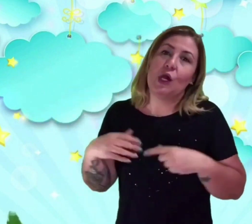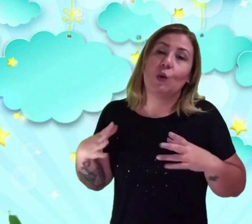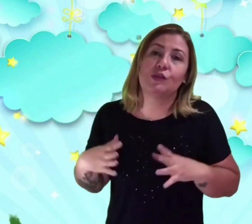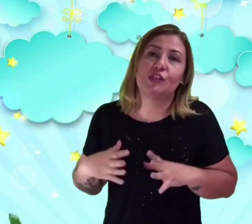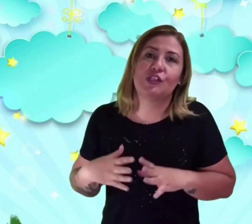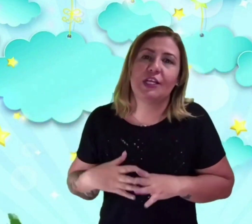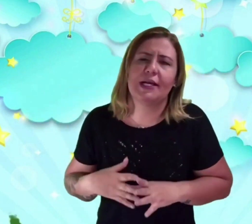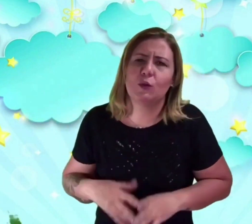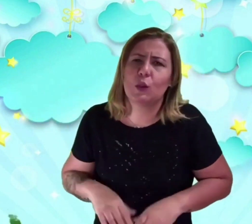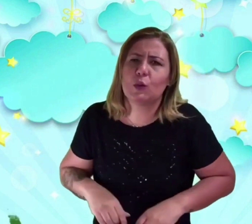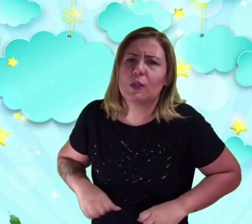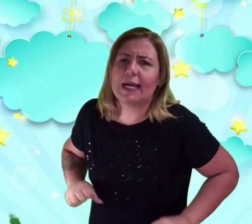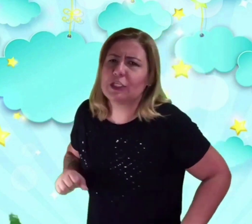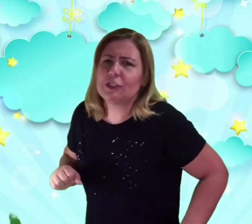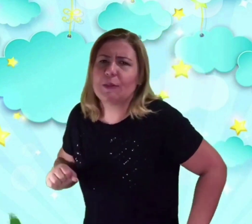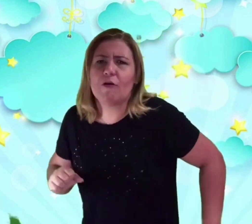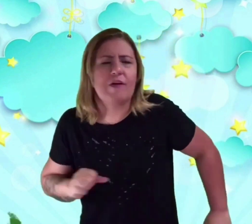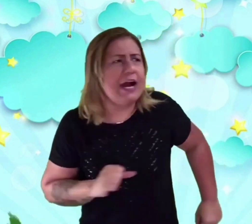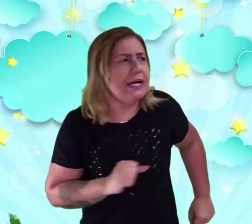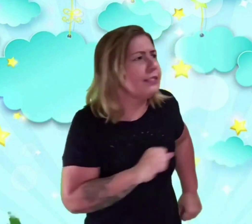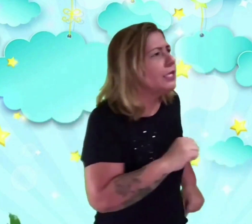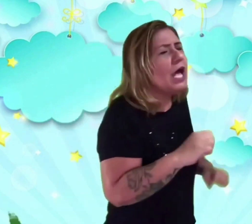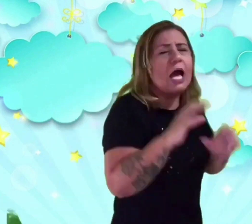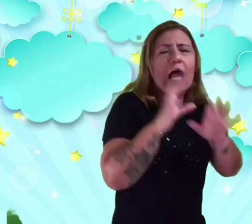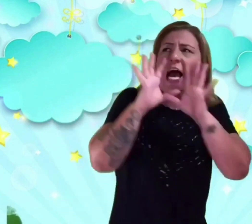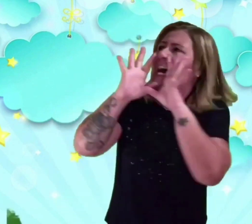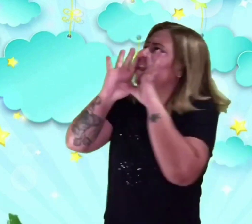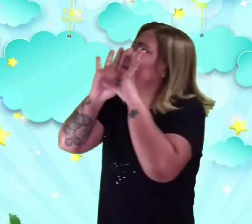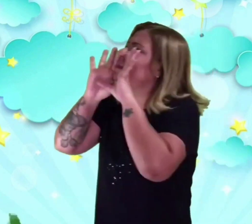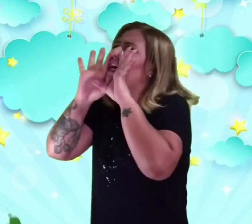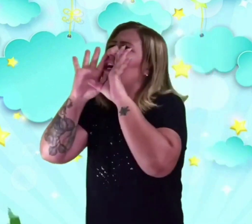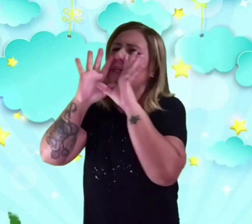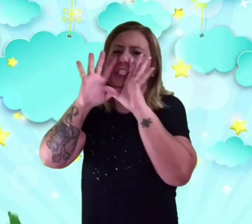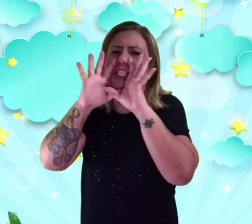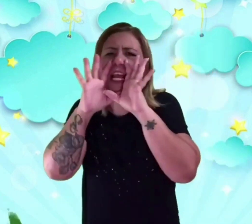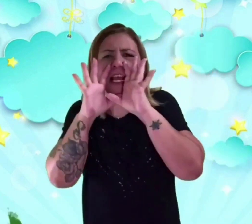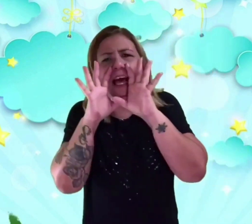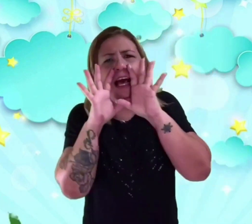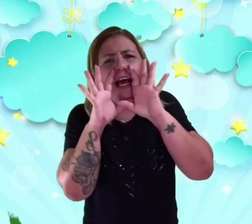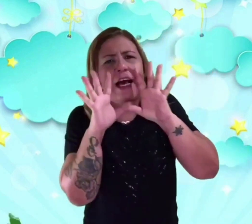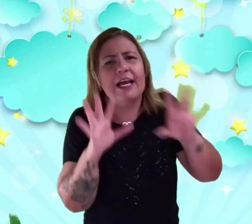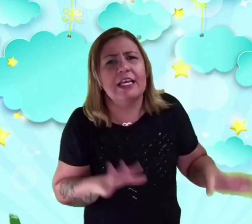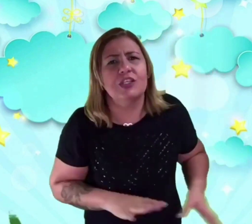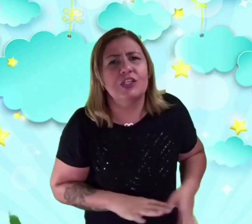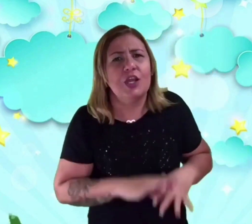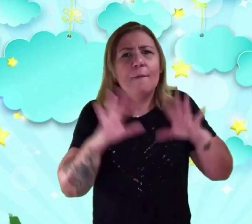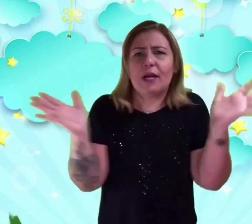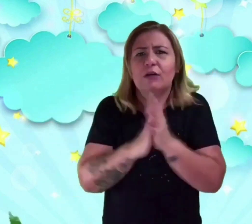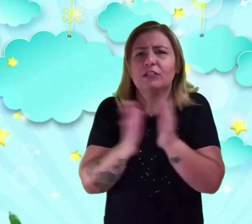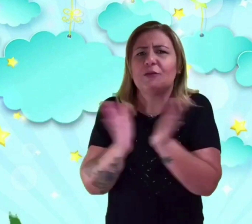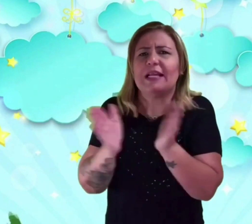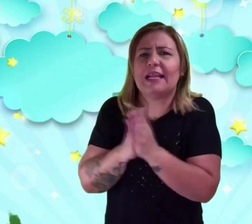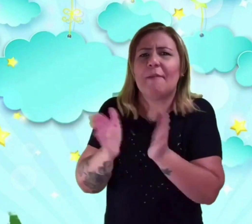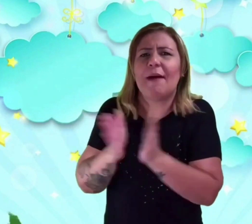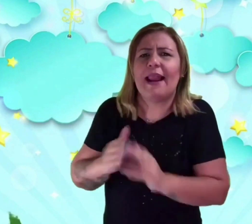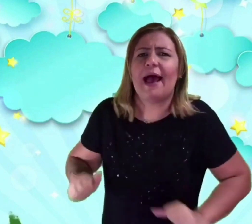Quando chega a lua com cara de malvada. Atenção, estrelas! Prontas para trabalhar?